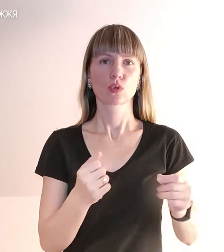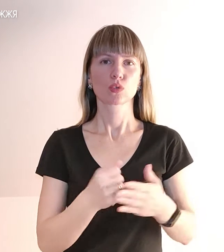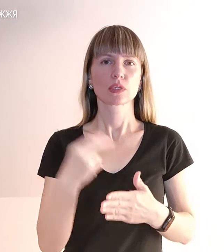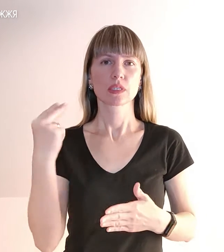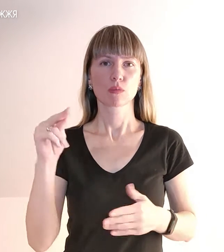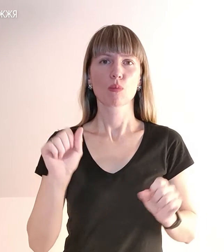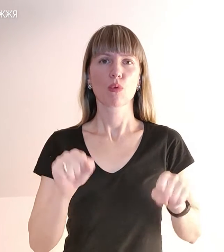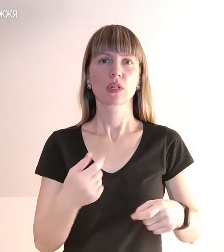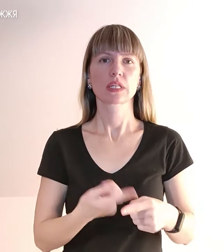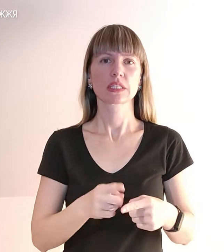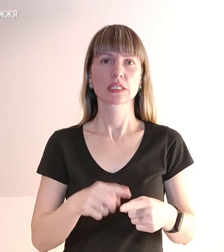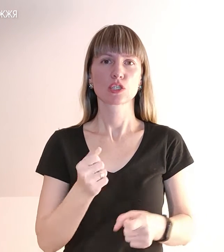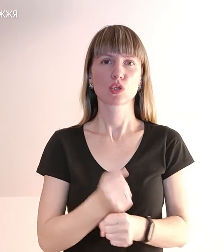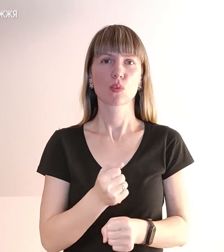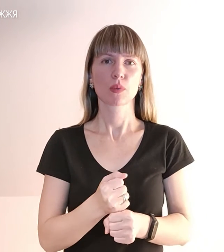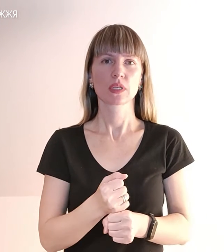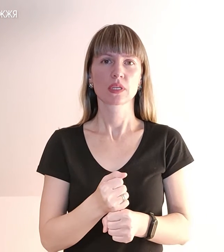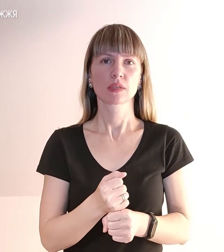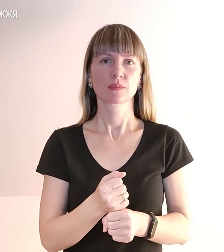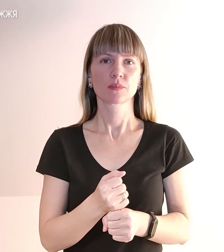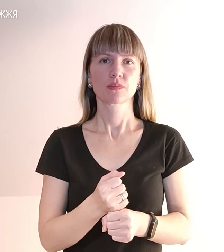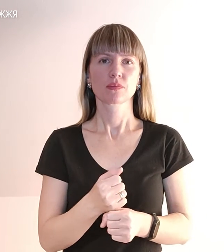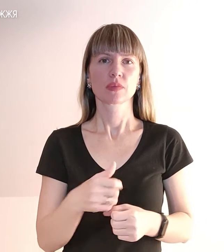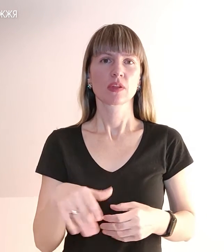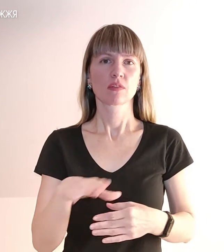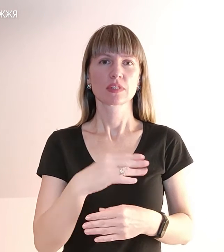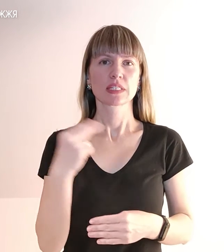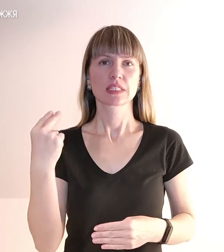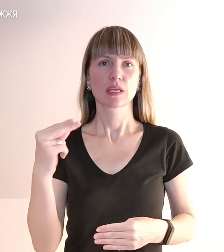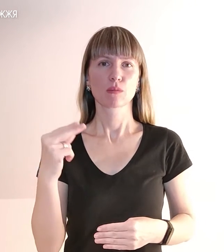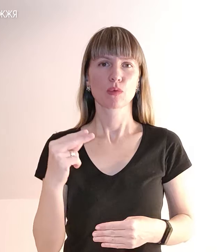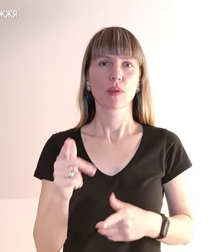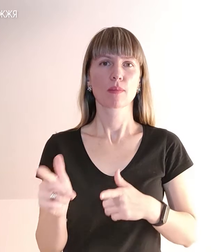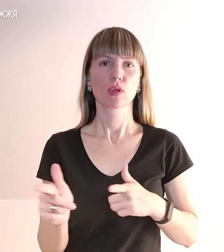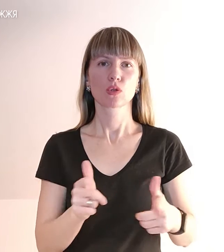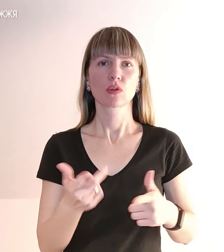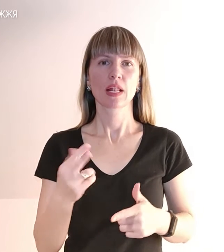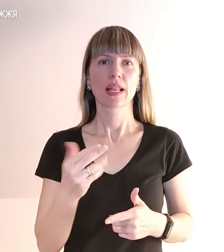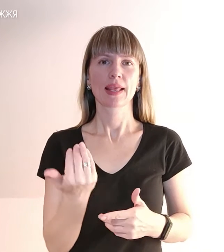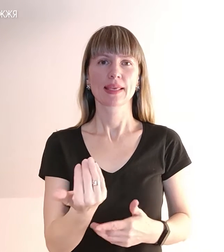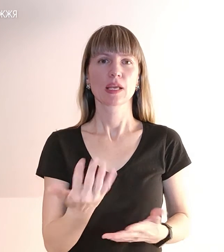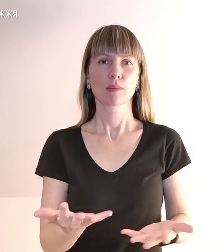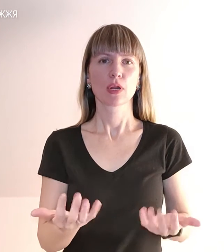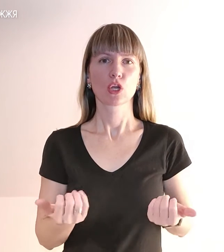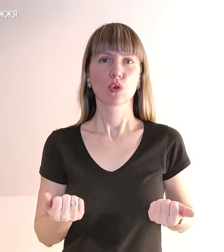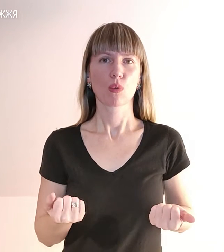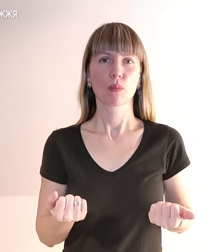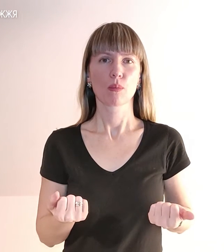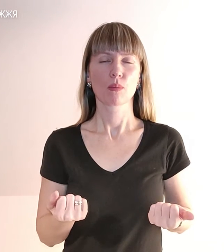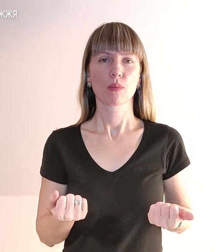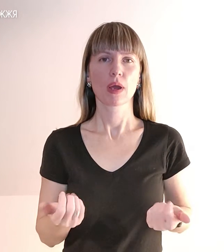зробити. В Запоріжжі все підготовлено для їх прийому. Ми їх чекаємо.